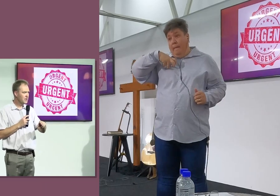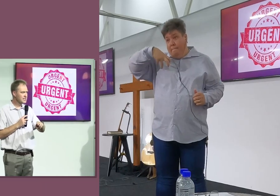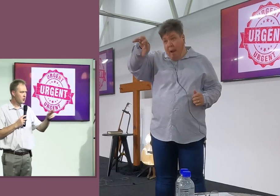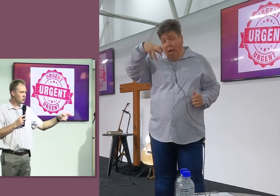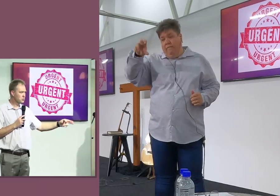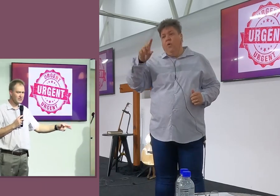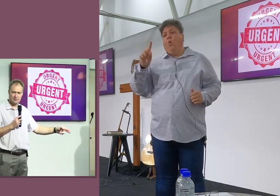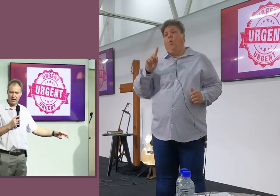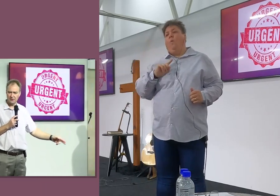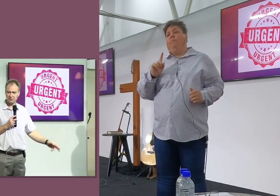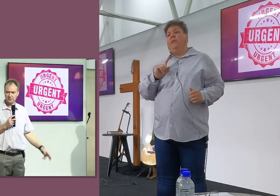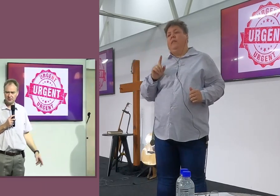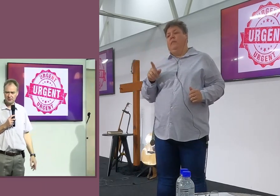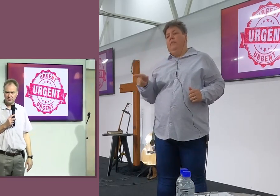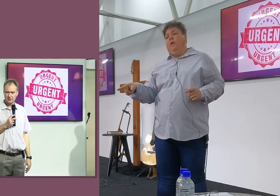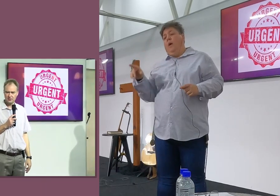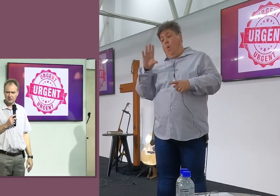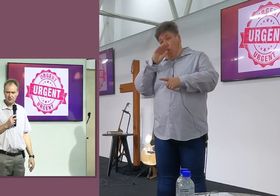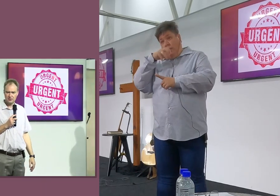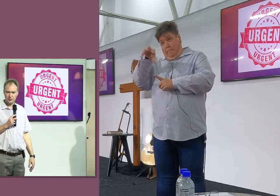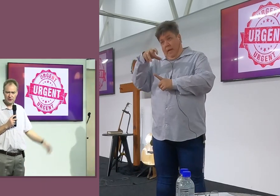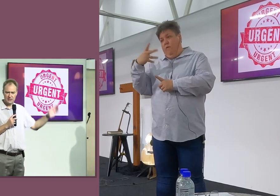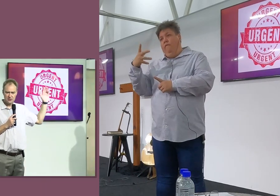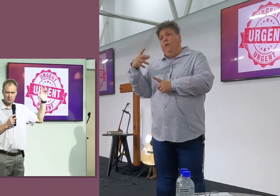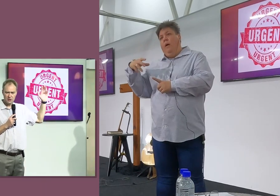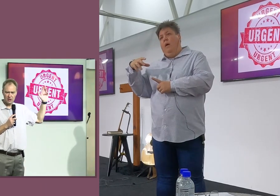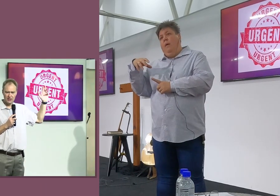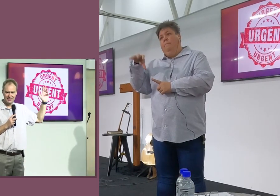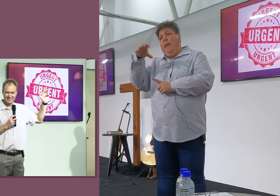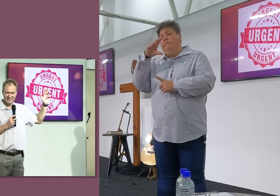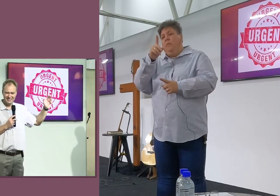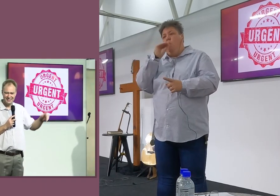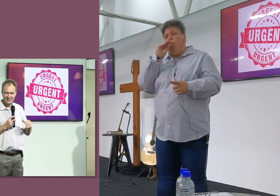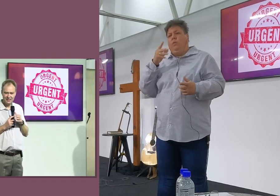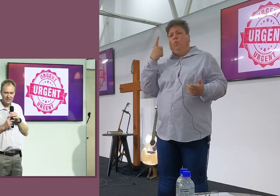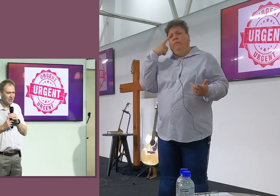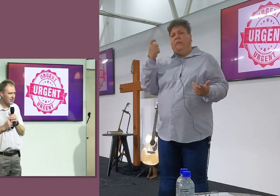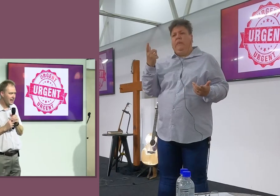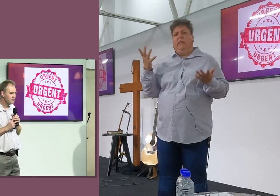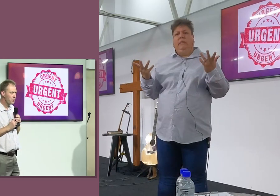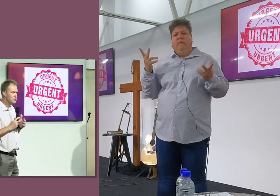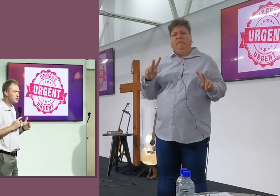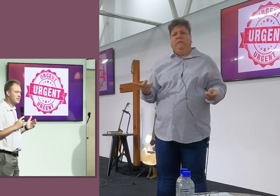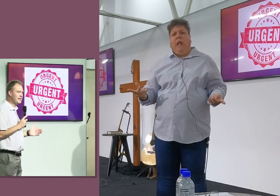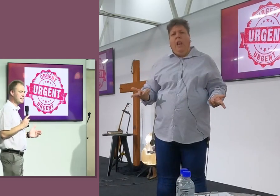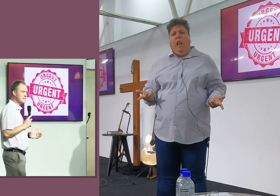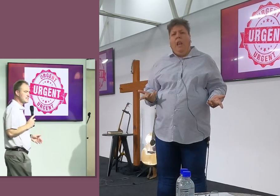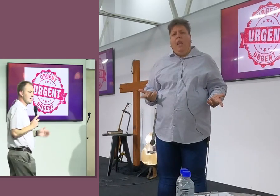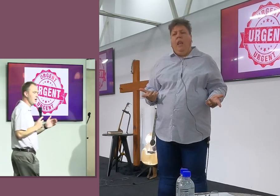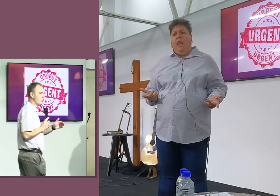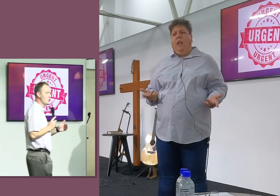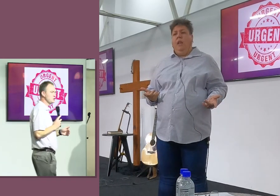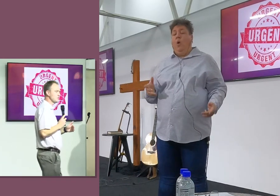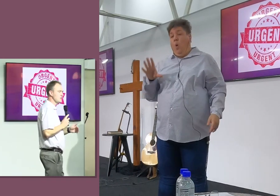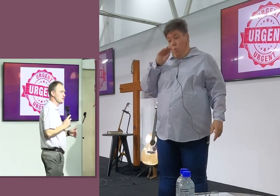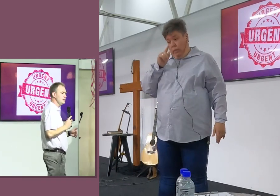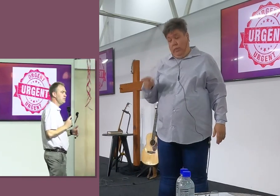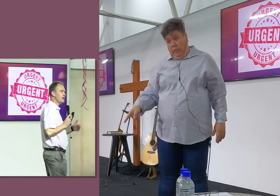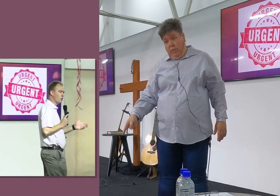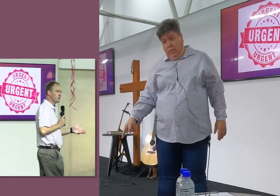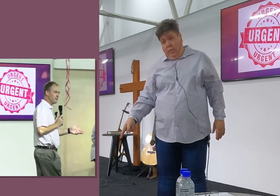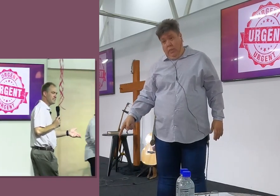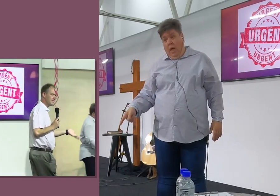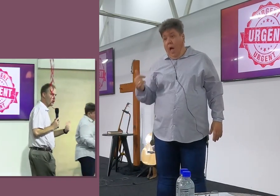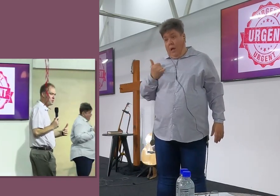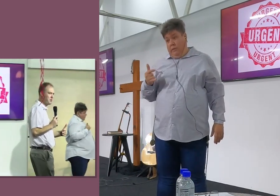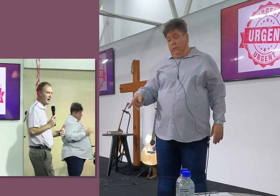is of is hy een hond omdat hy blaf? Wie van jylle is nou die mekaar? Ok? So die ding is, sal een hond nie